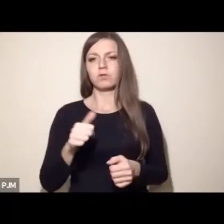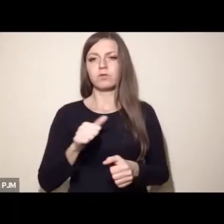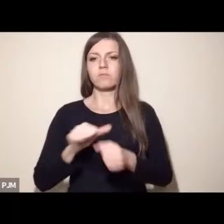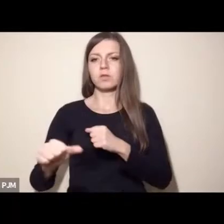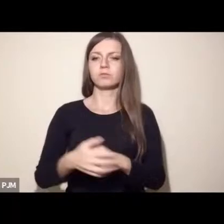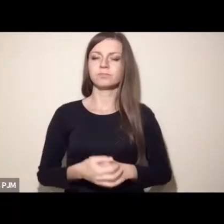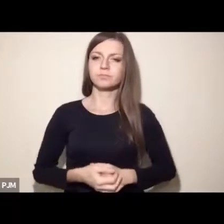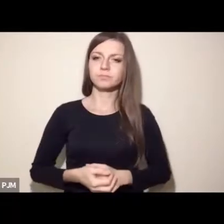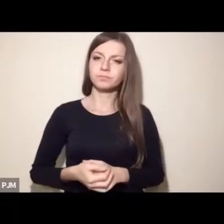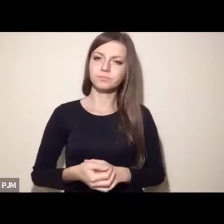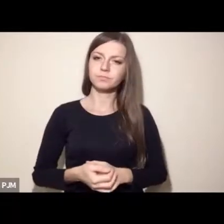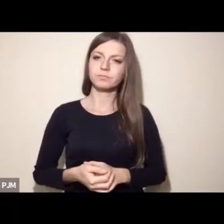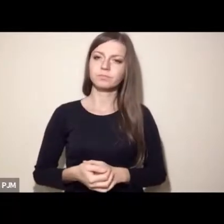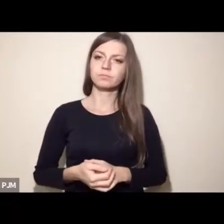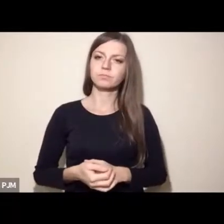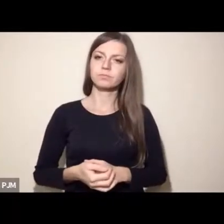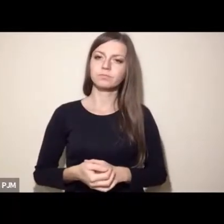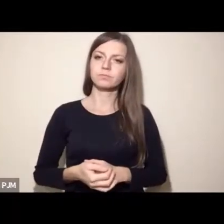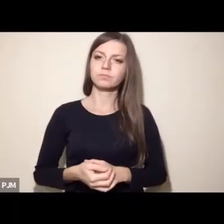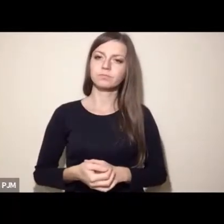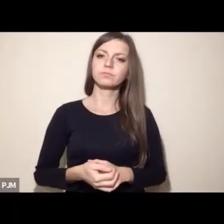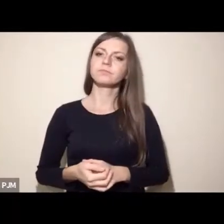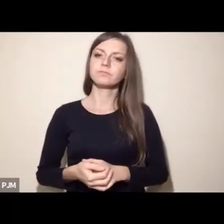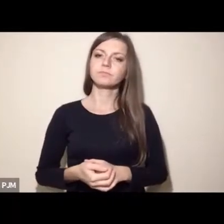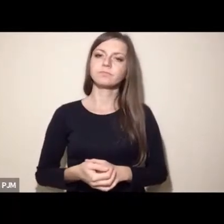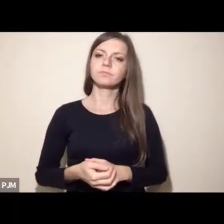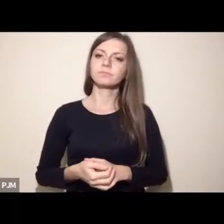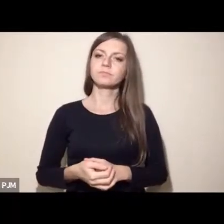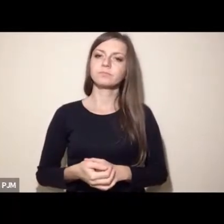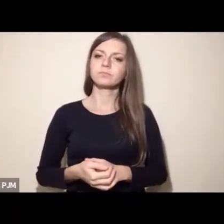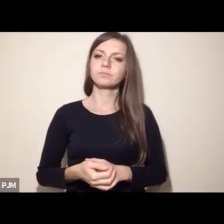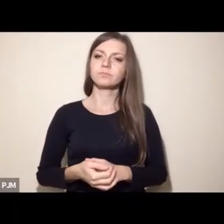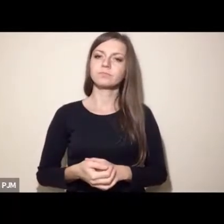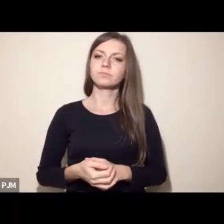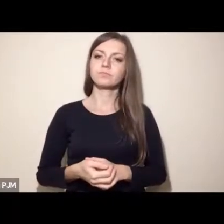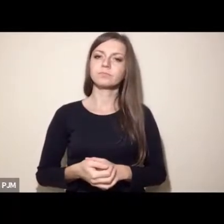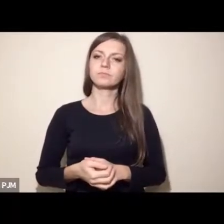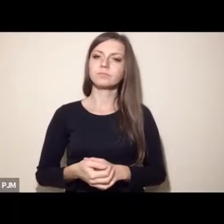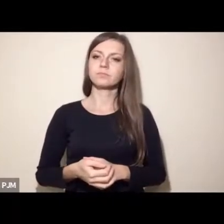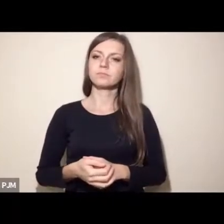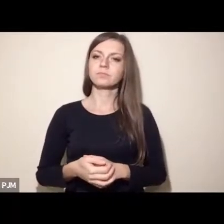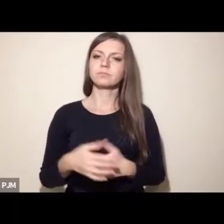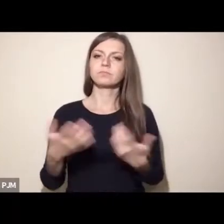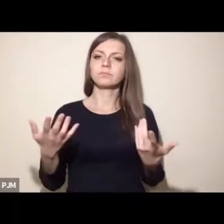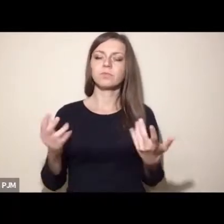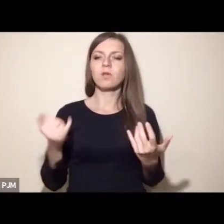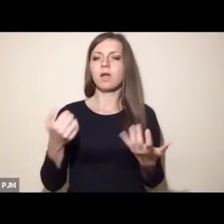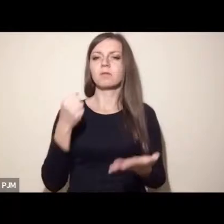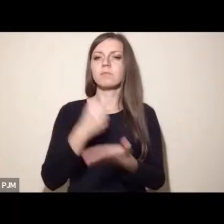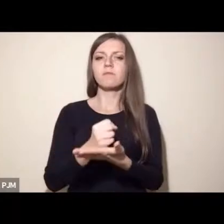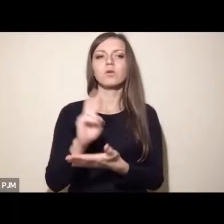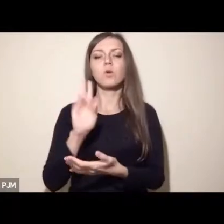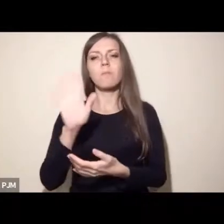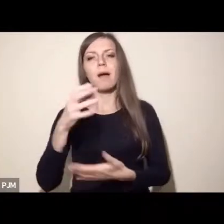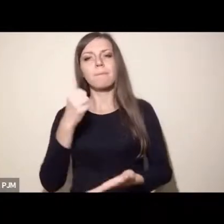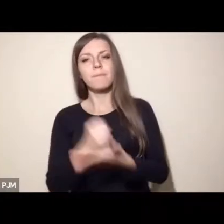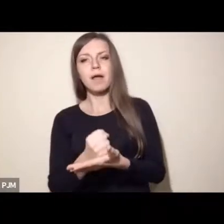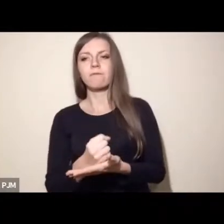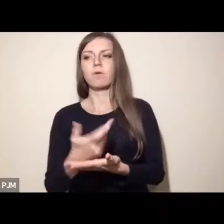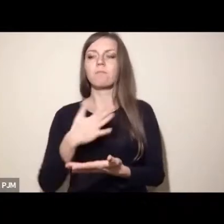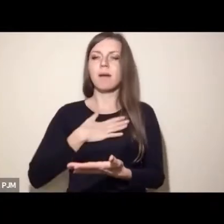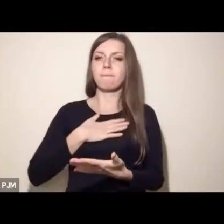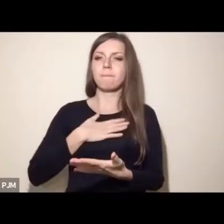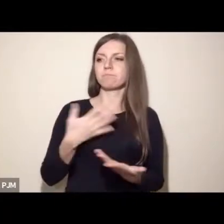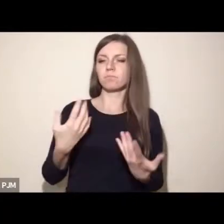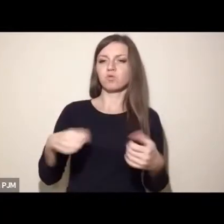i łatwo przekładają się w legislację, prawa w sensie uprawnień, ale też o tym nie będziemy mówić.